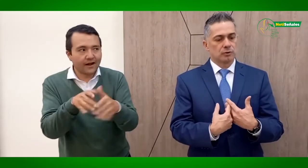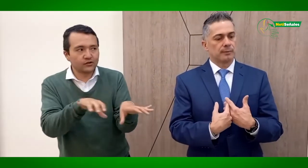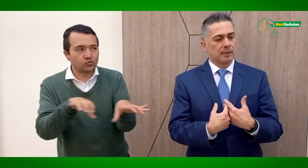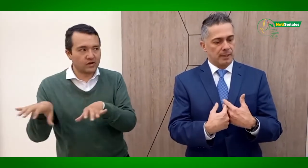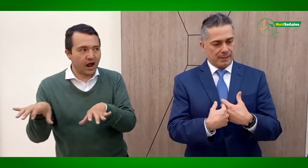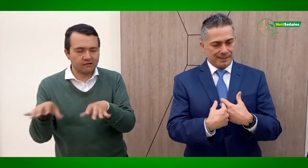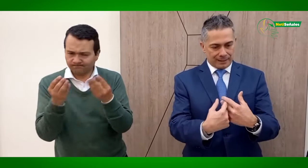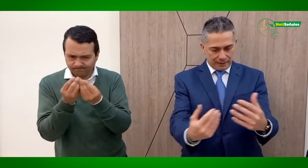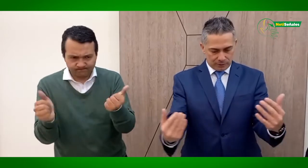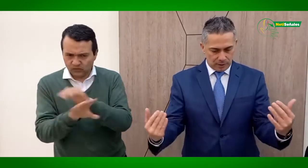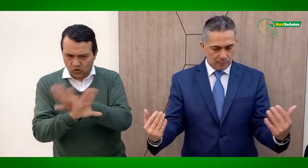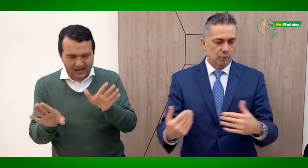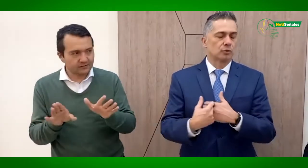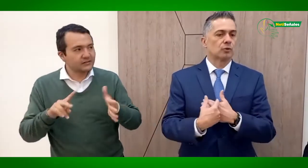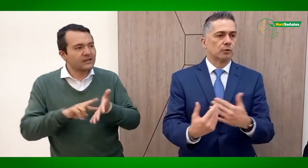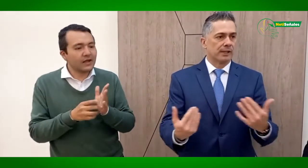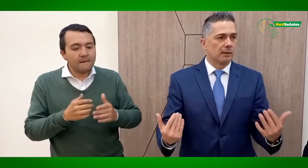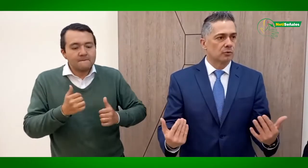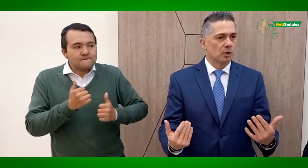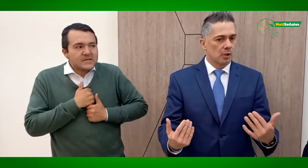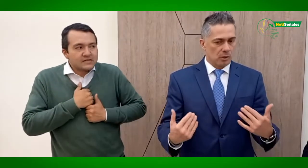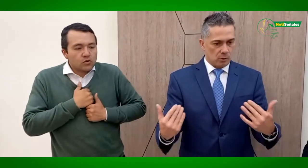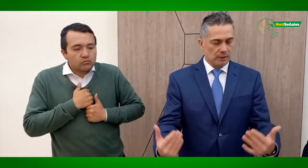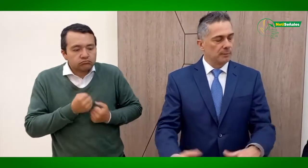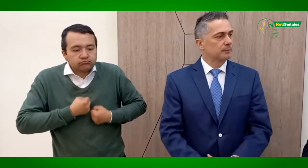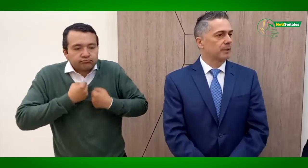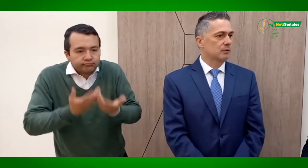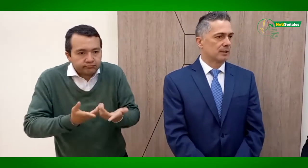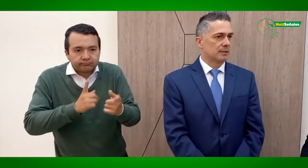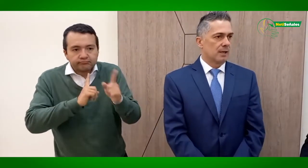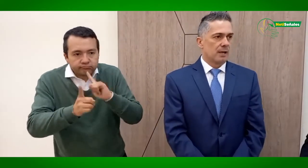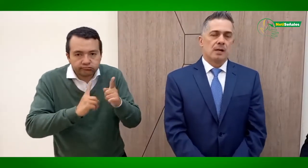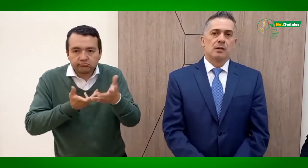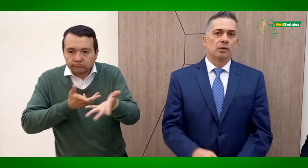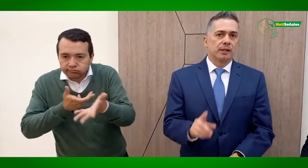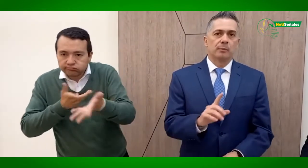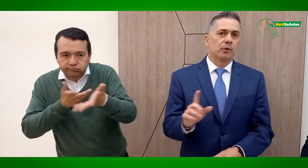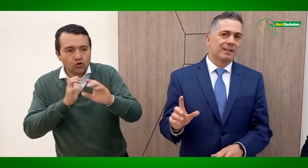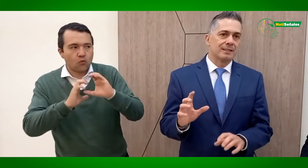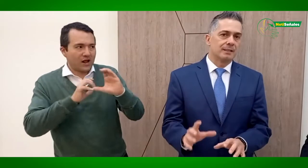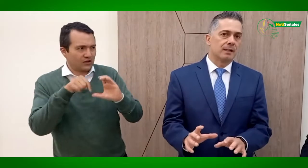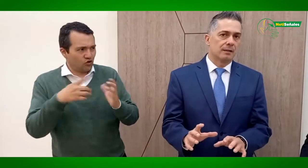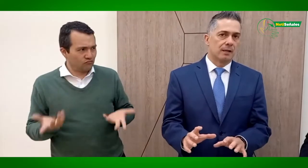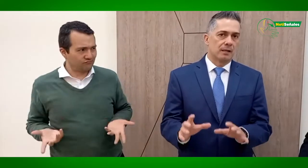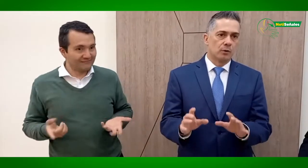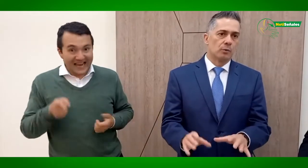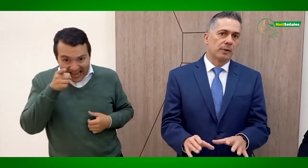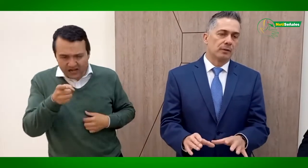interrelacionamos, nos comunicamos con las demás personas. No tiene por qué existir en ningún momento